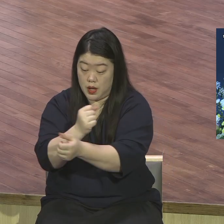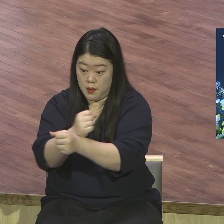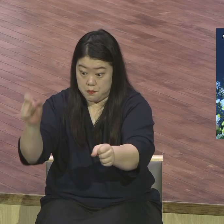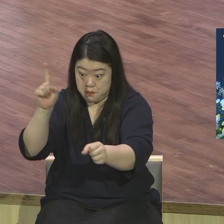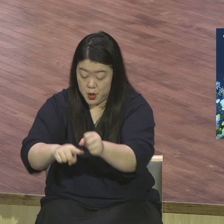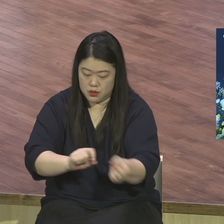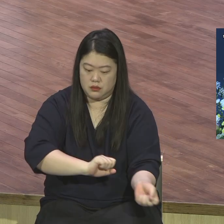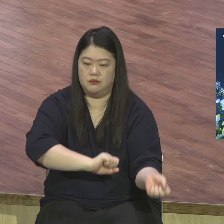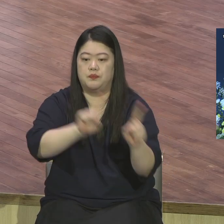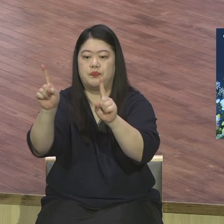위해서